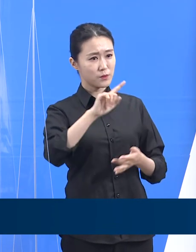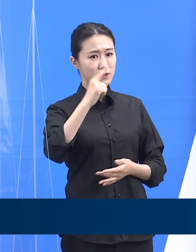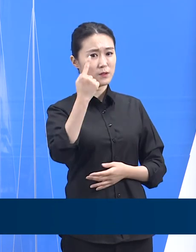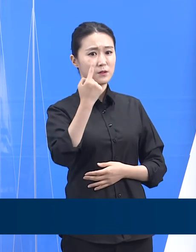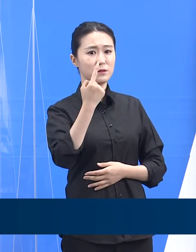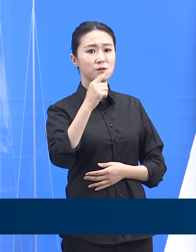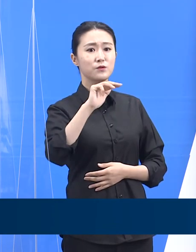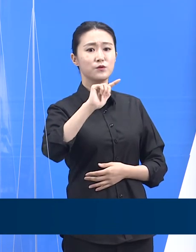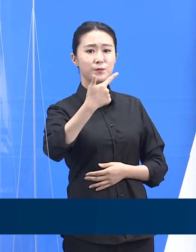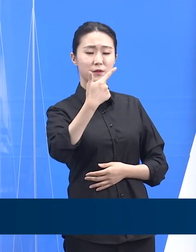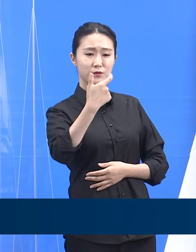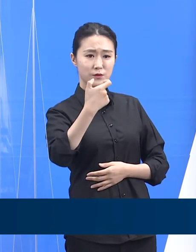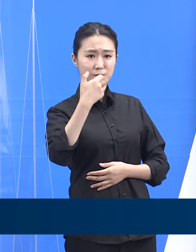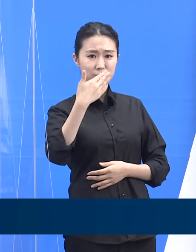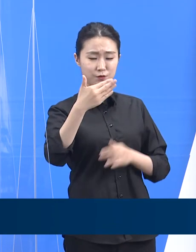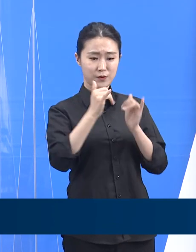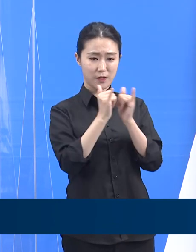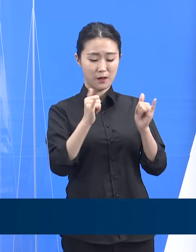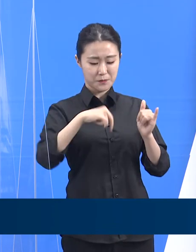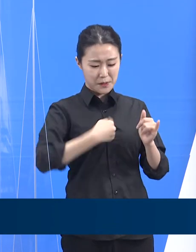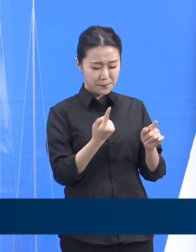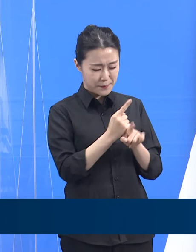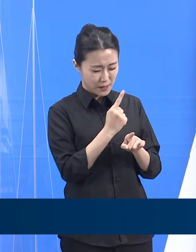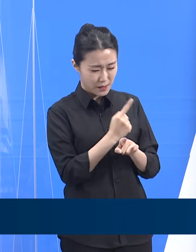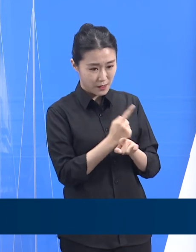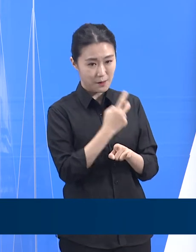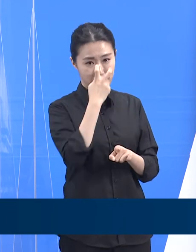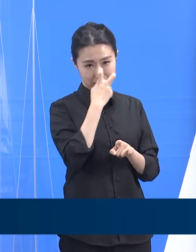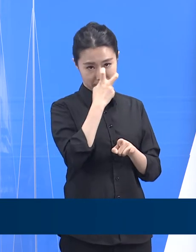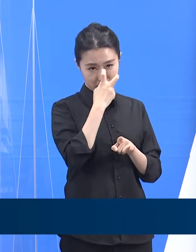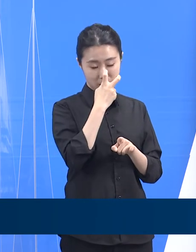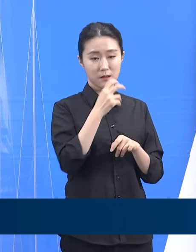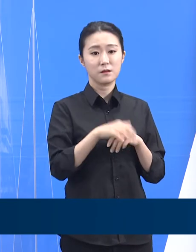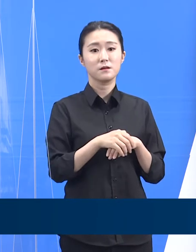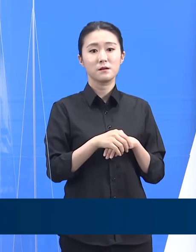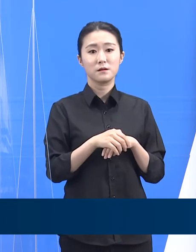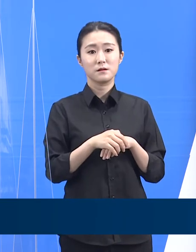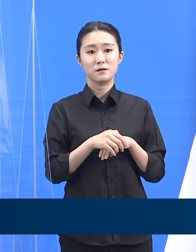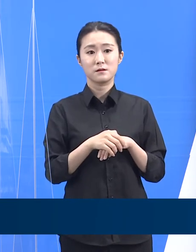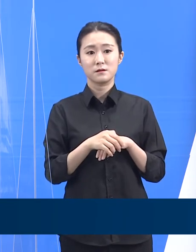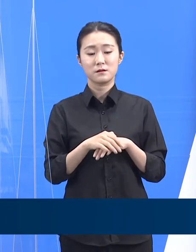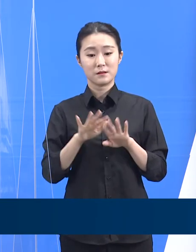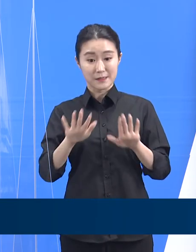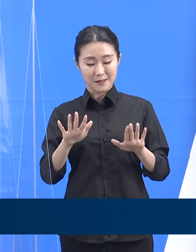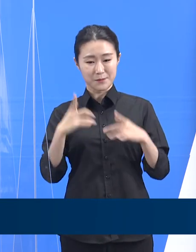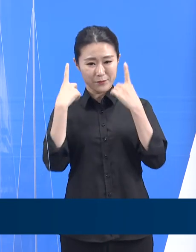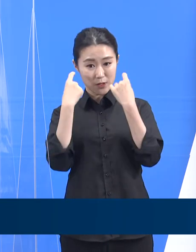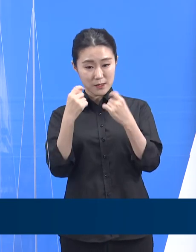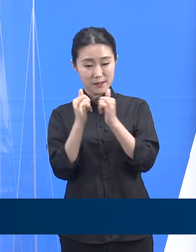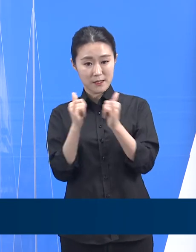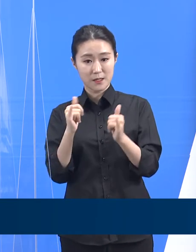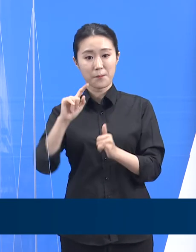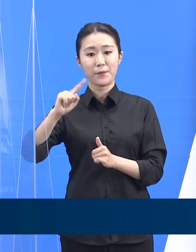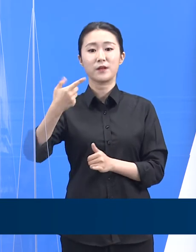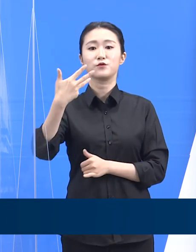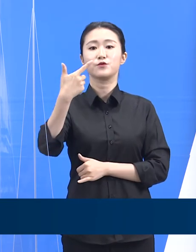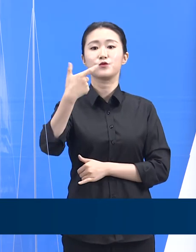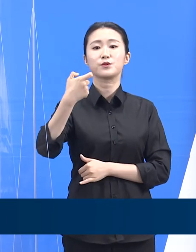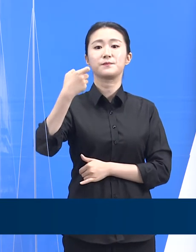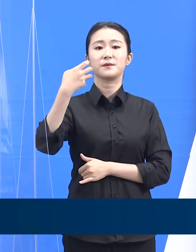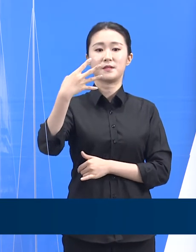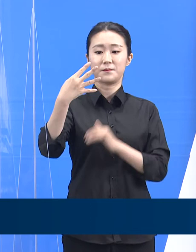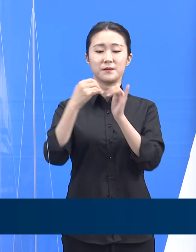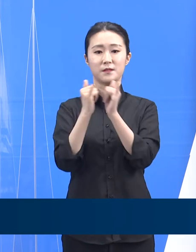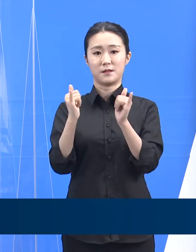활용하여 관리를 받았고 현재 자가치료 진행 중인 인원은 163명입니다. 지난 1주간